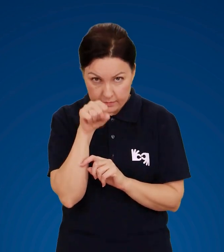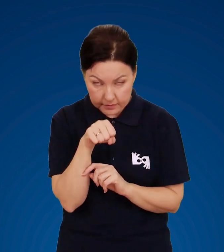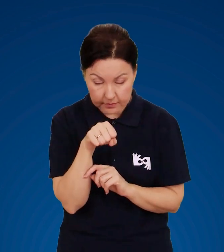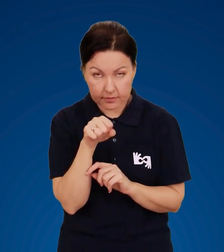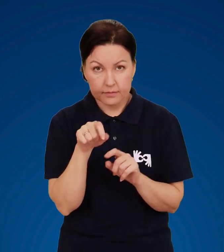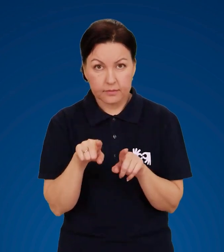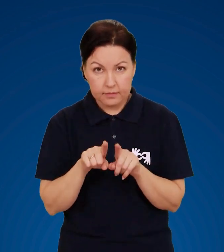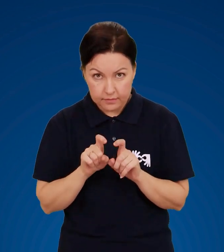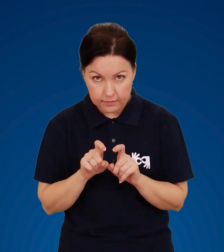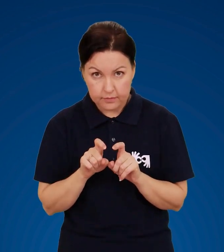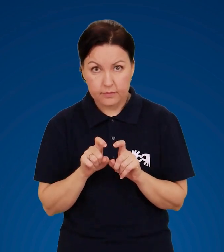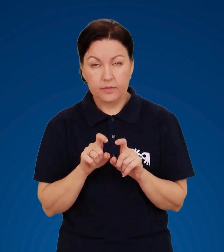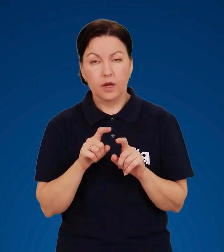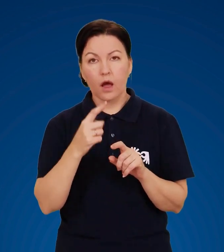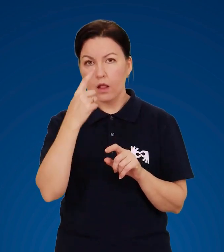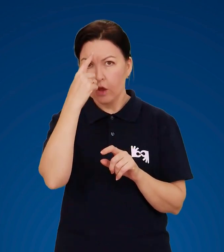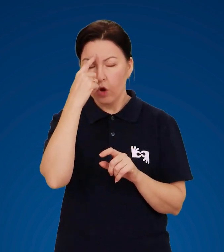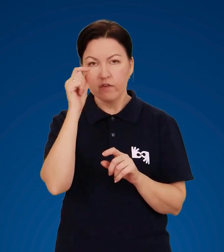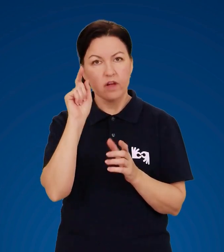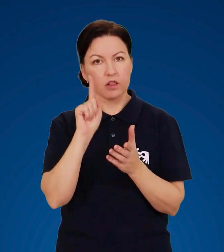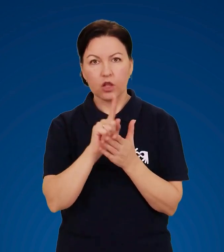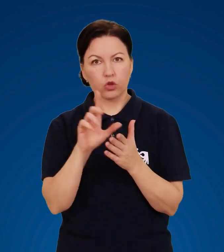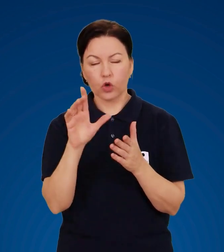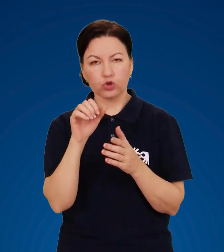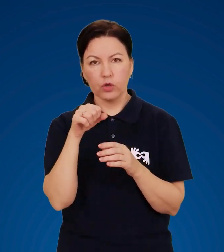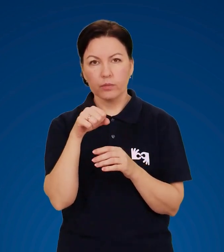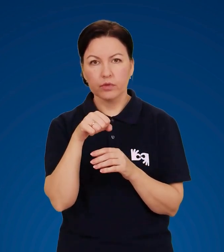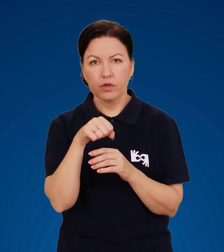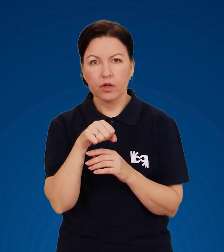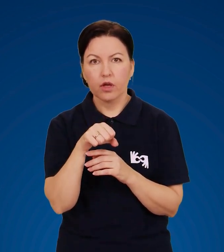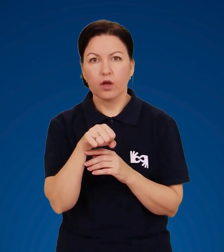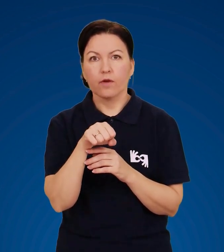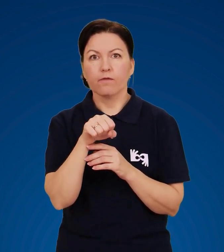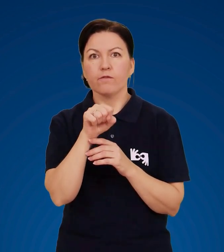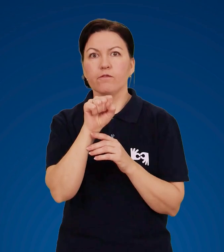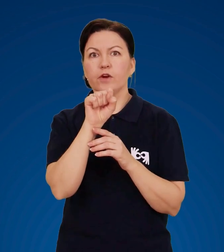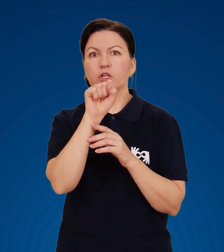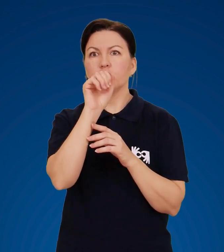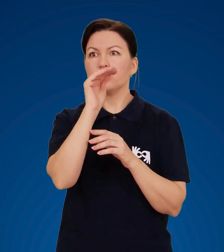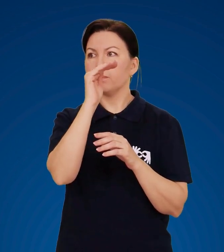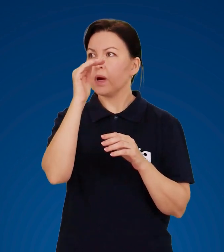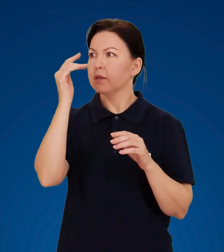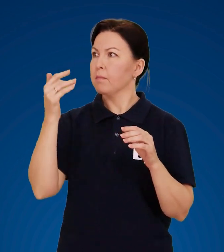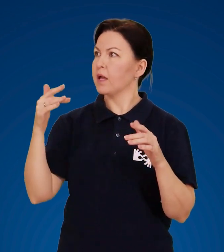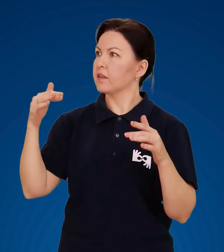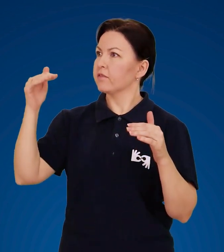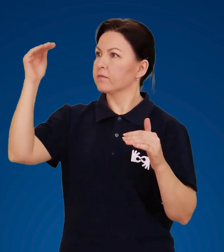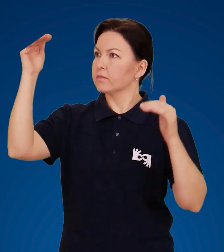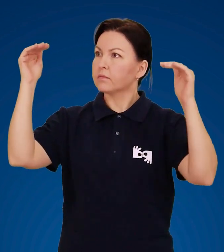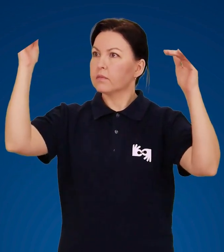злегка нахиливши голову, але вона не повинна бути вища предметів довкола вас.